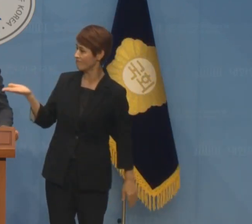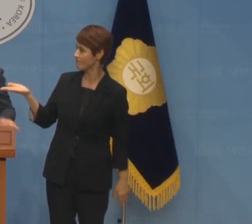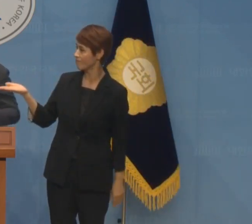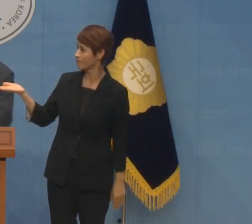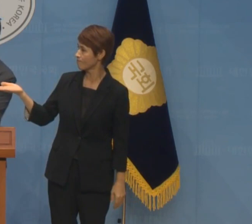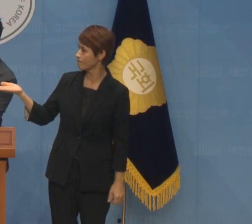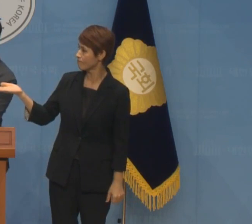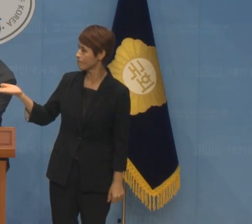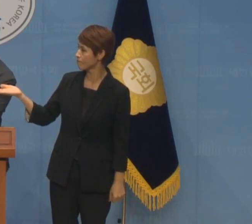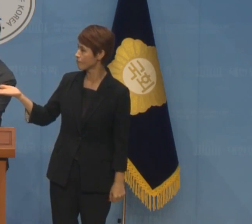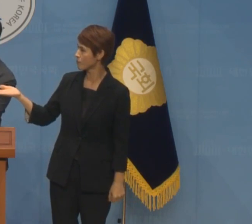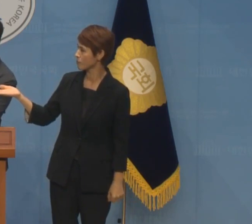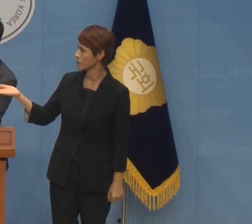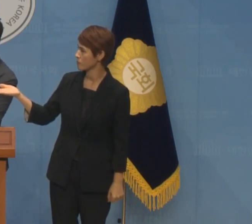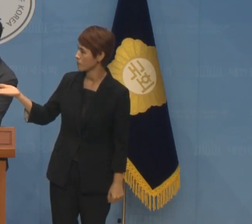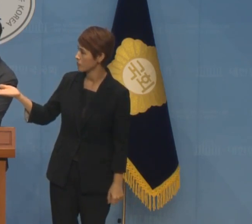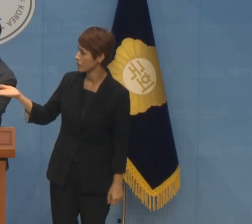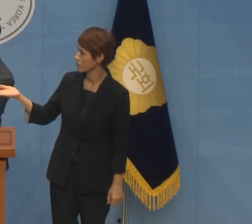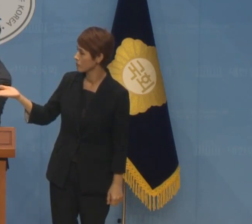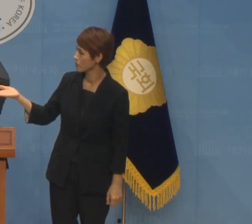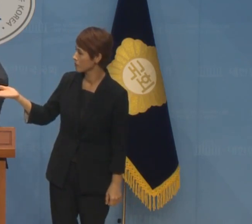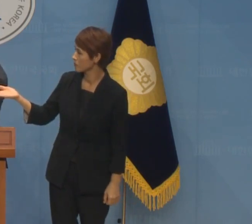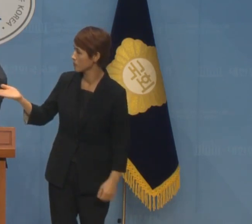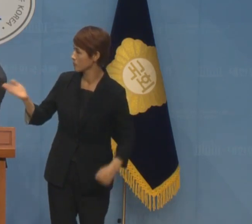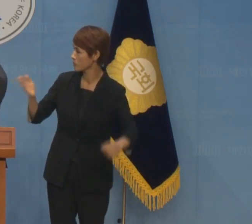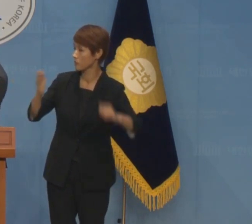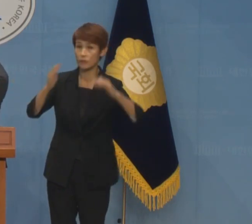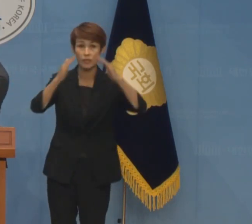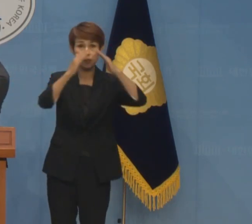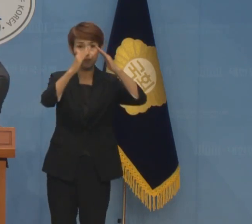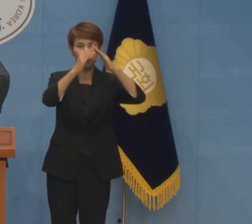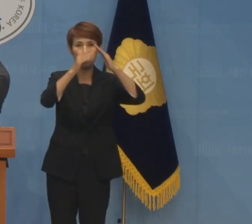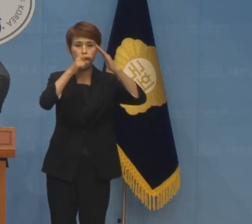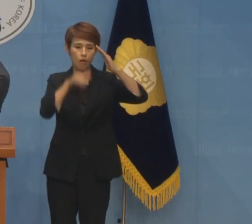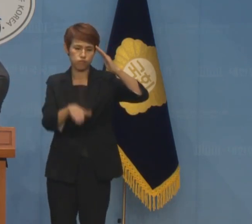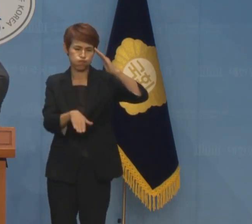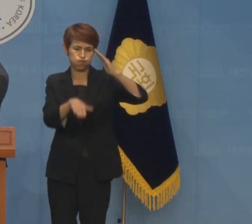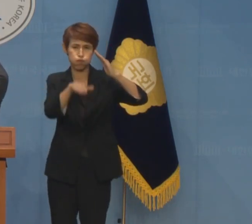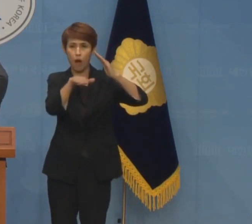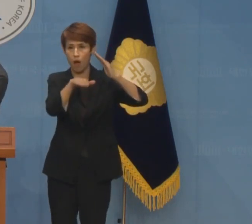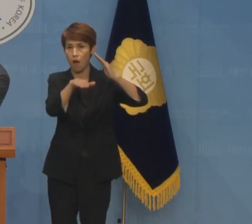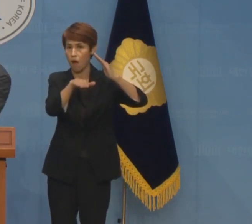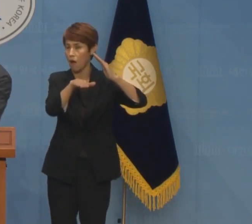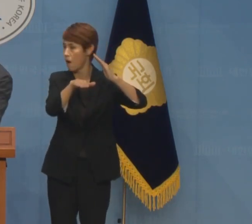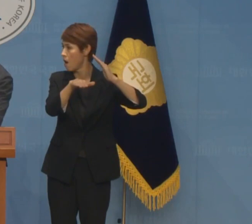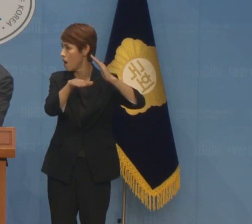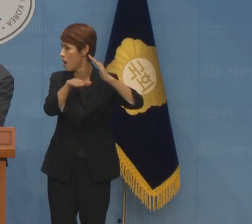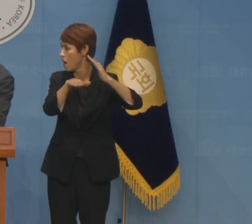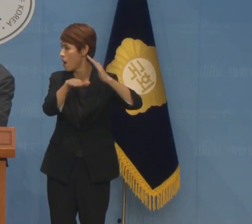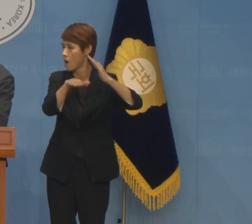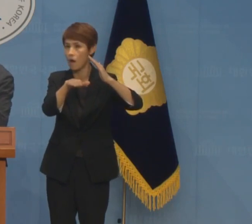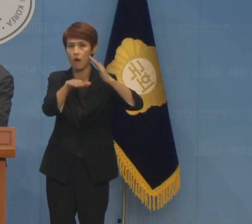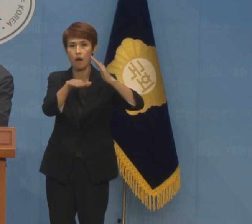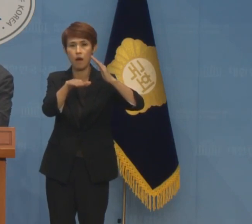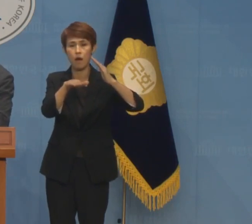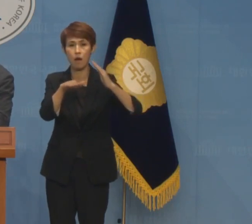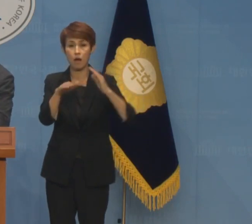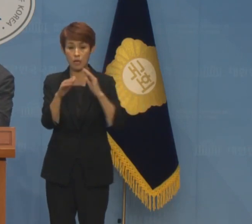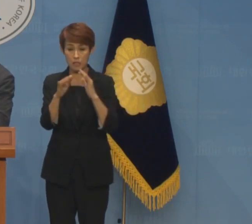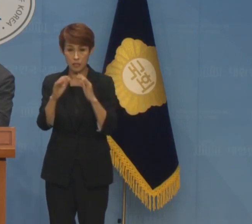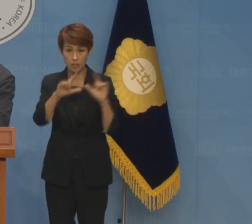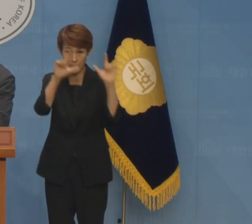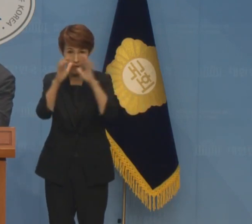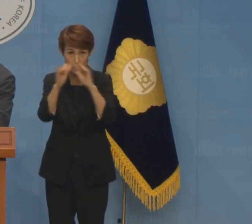보여드리겠습니다. 가옥이 이렇게 물에 잠겨서 이재민이 발생했습니다. 그래서